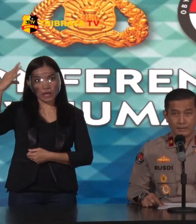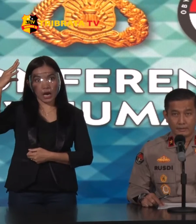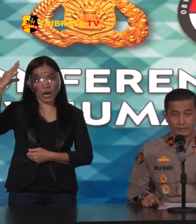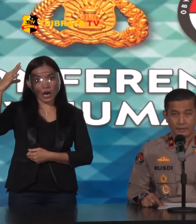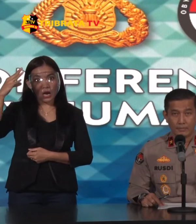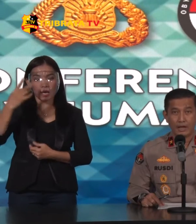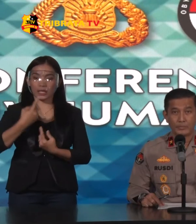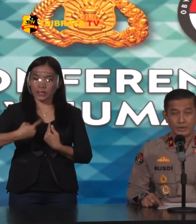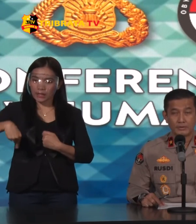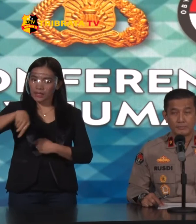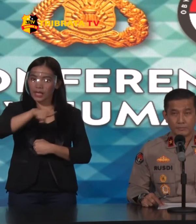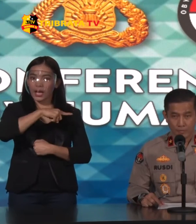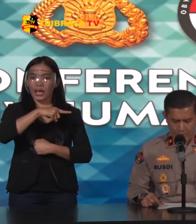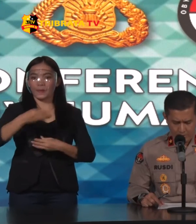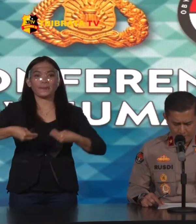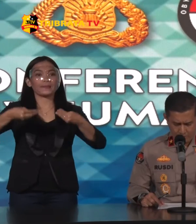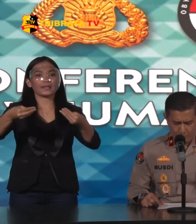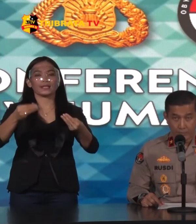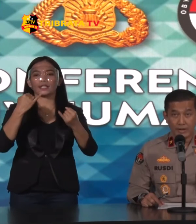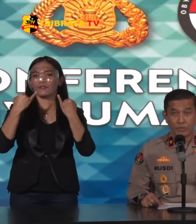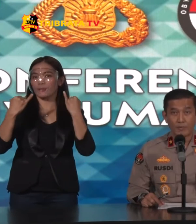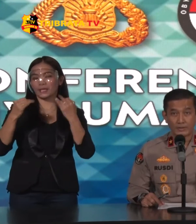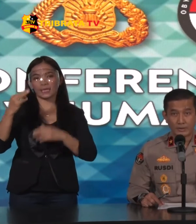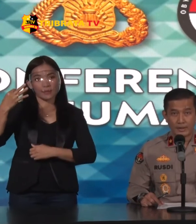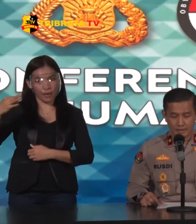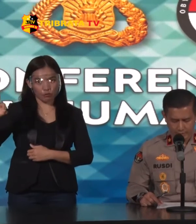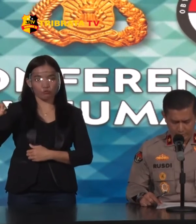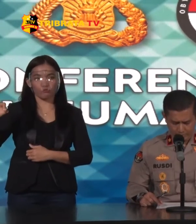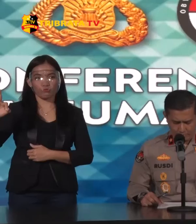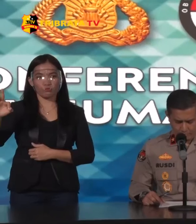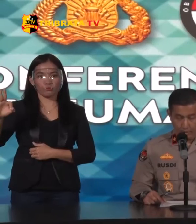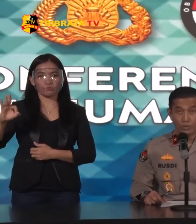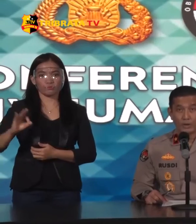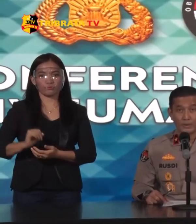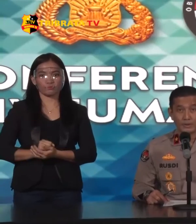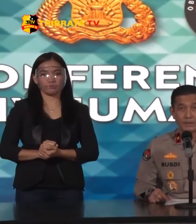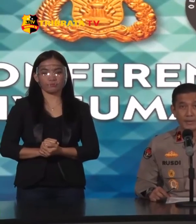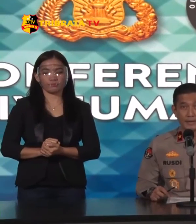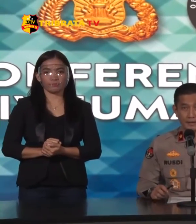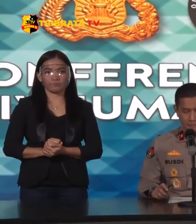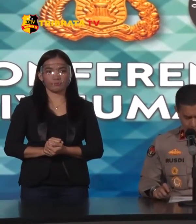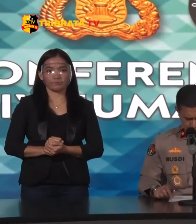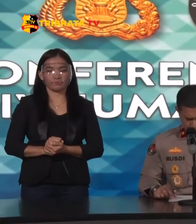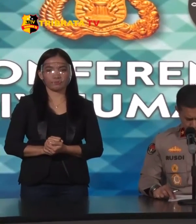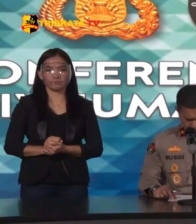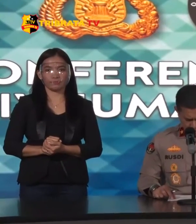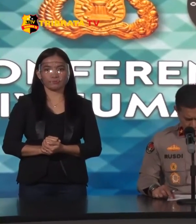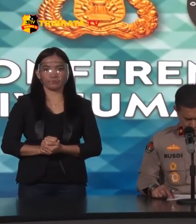mengupdate Beberapa informasi yang perlu kami sampaikan